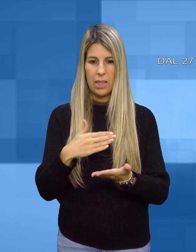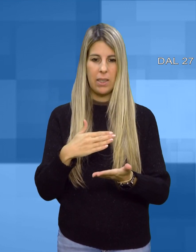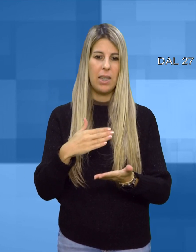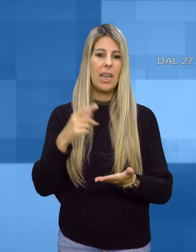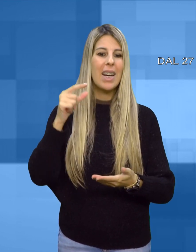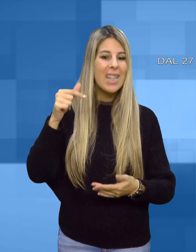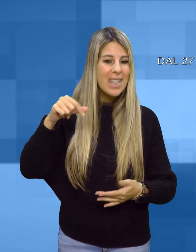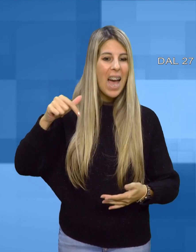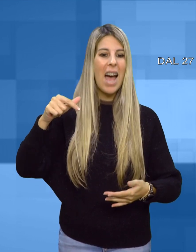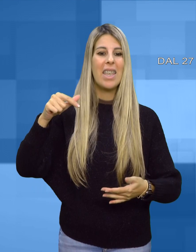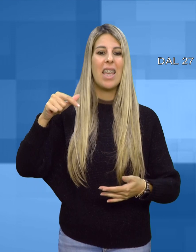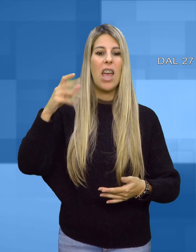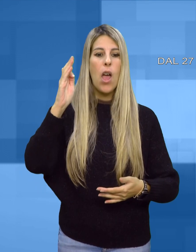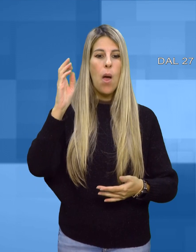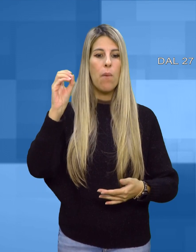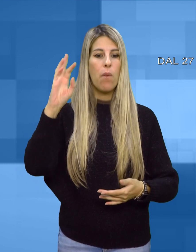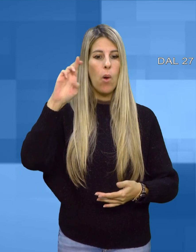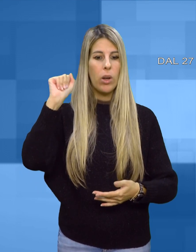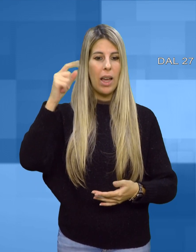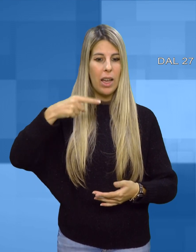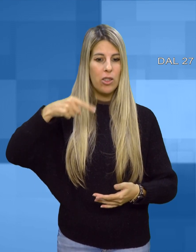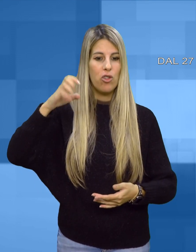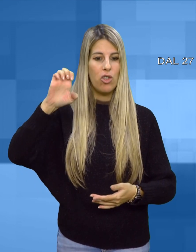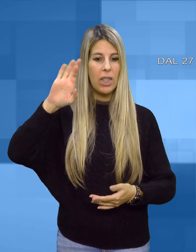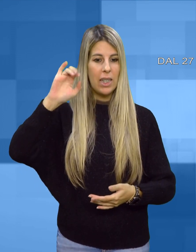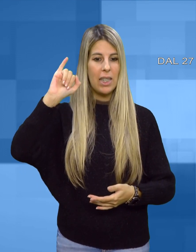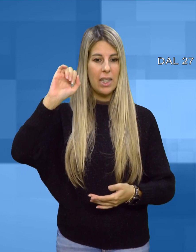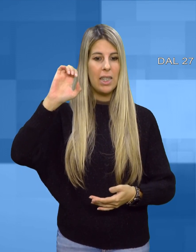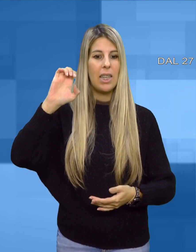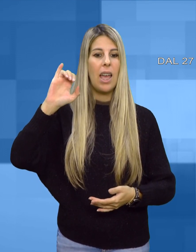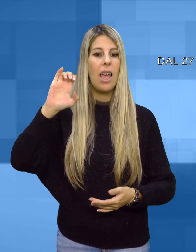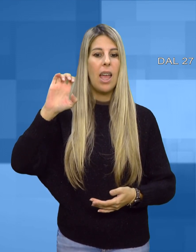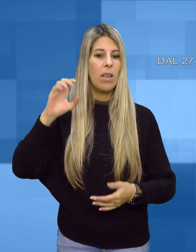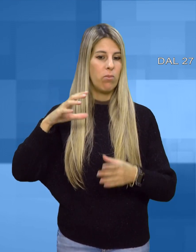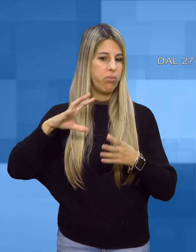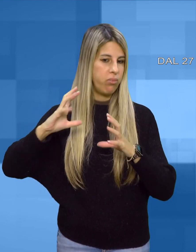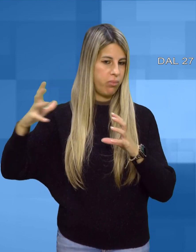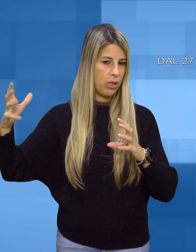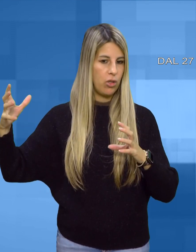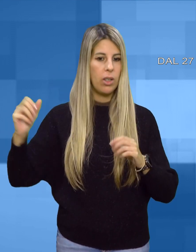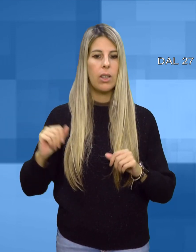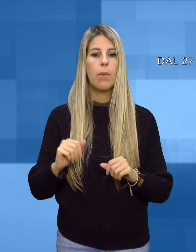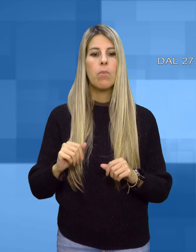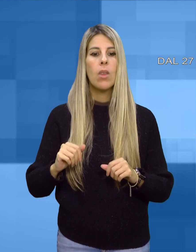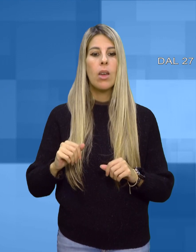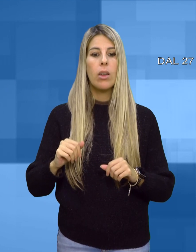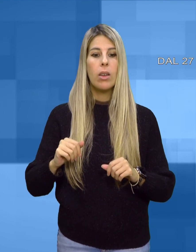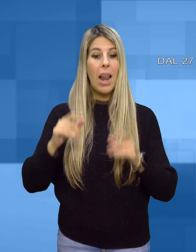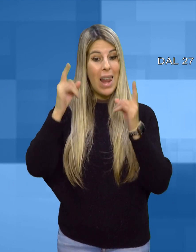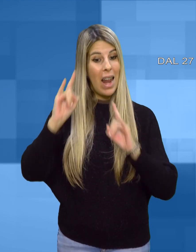A lanciare nuovamente l'allarme è Confagricoltura Oristano, che lamenta un aumento della selvaggina soprattutto nei